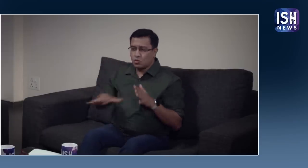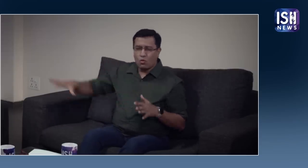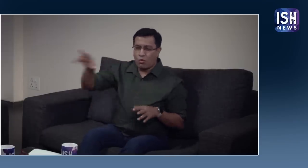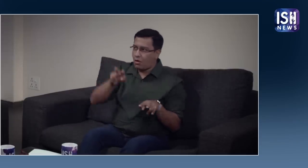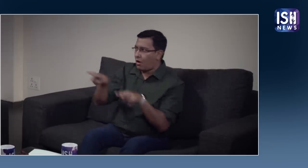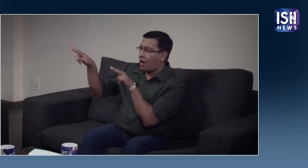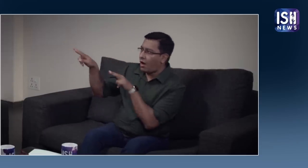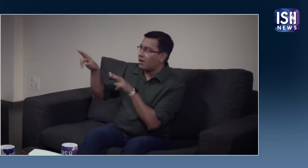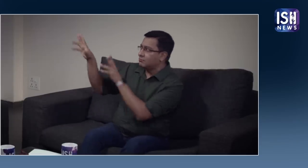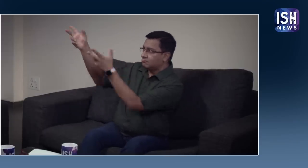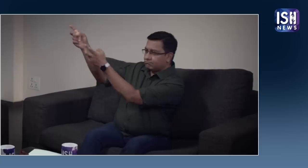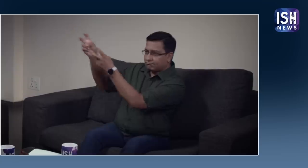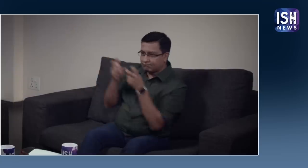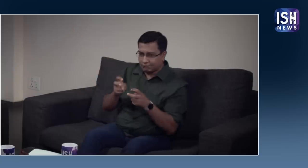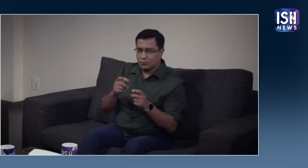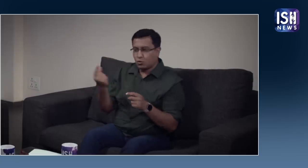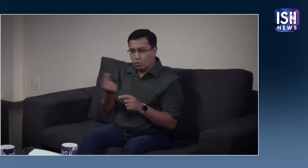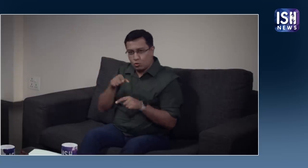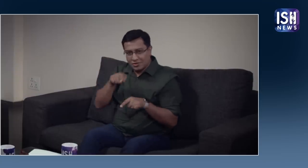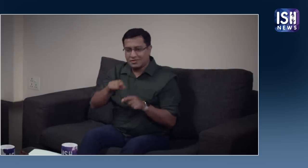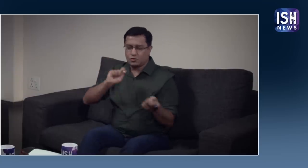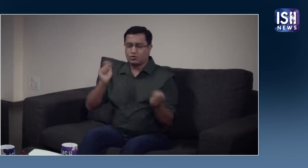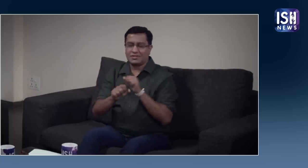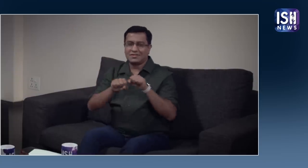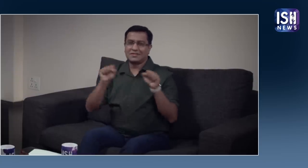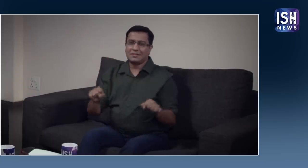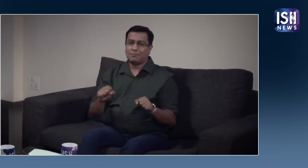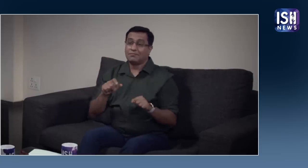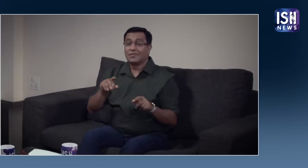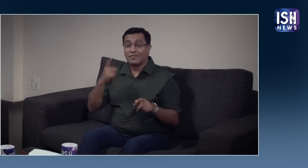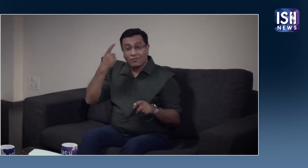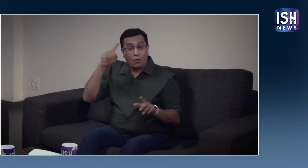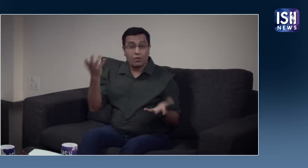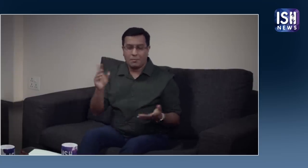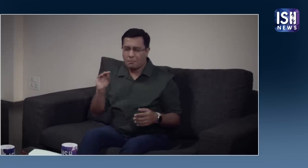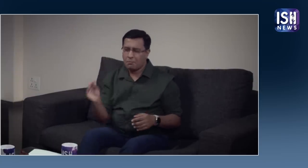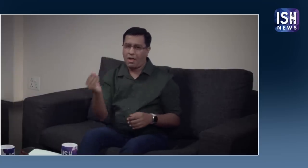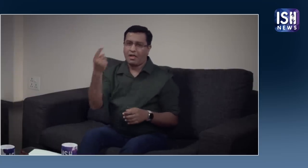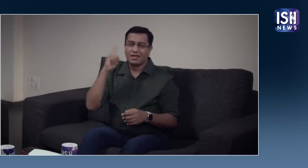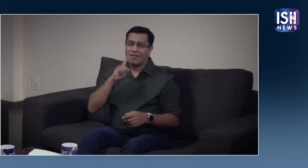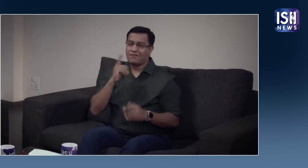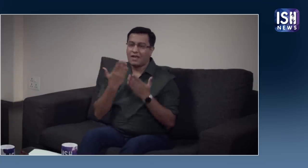स्कूल इससे प्रेरित हो और ववस्ता को बदले यह बेतर डेफ शिक्षा के लिए है